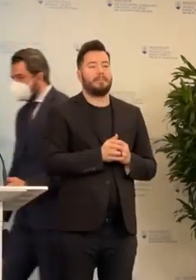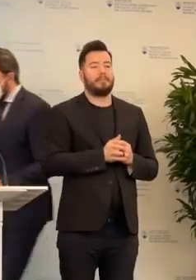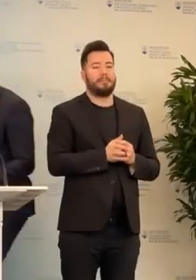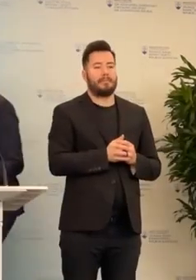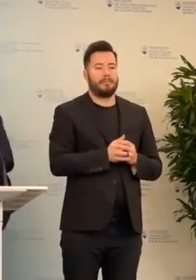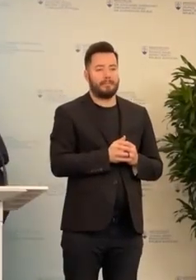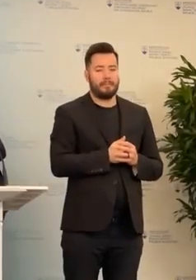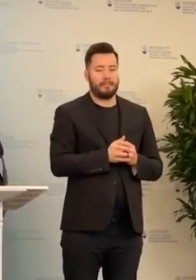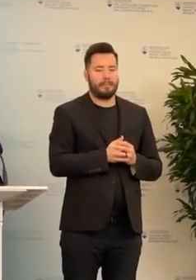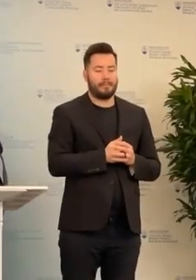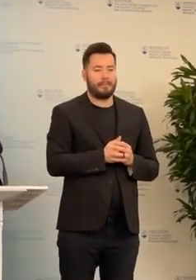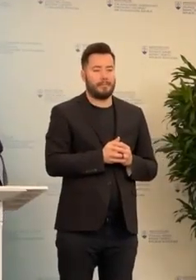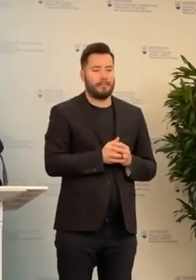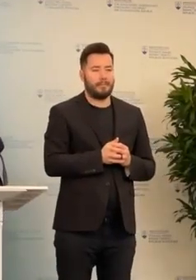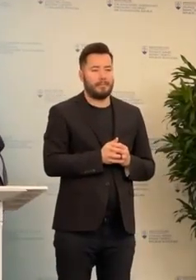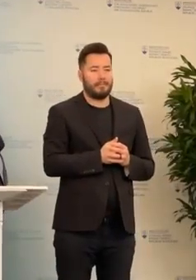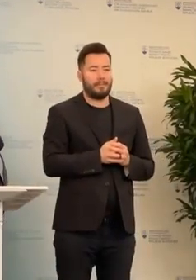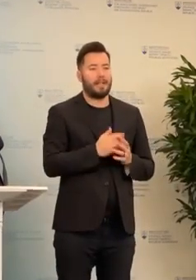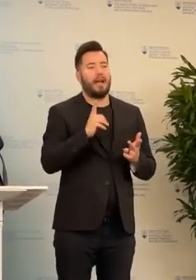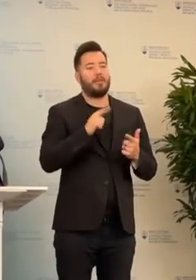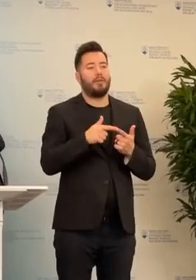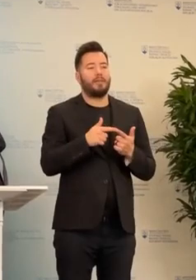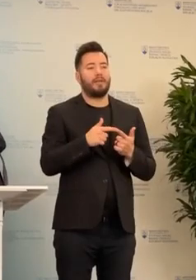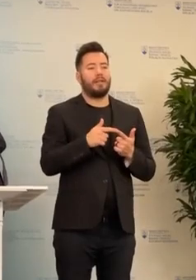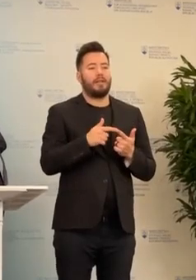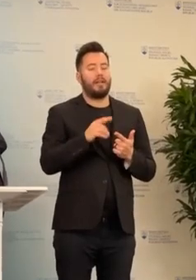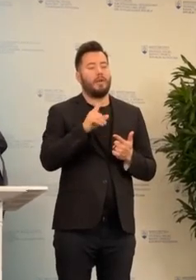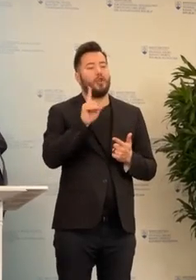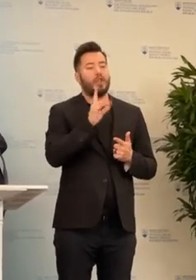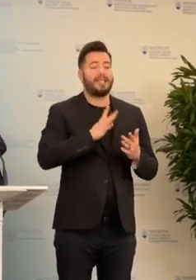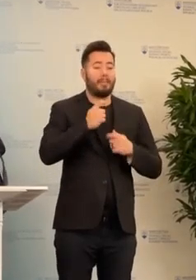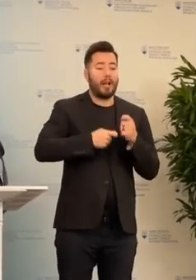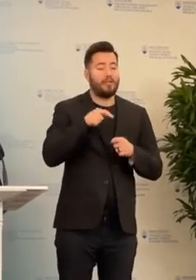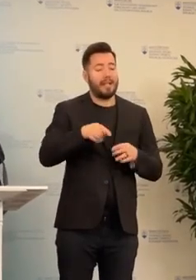ak chcú pracovať v našom zdravotníckom systéme. Čo s tým? Ďakujem.